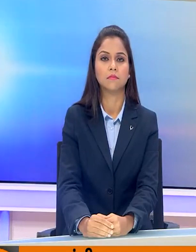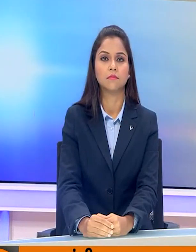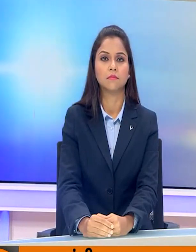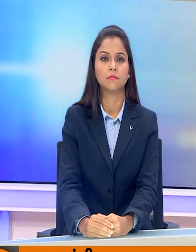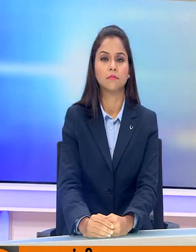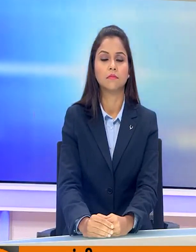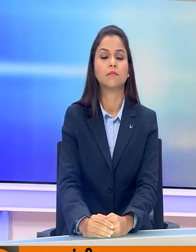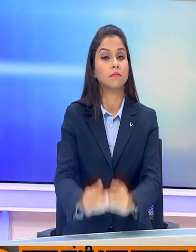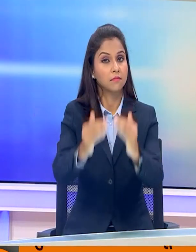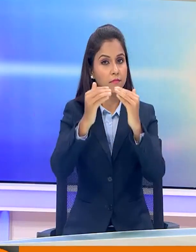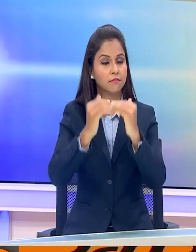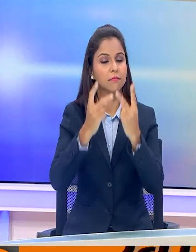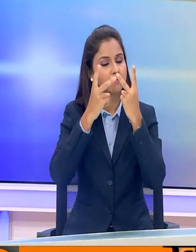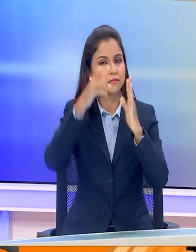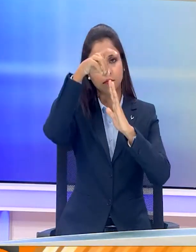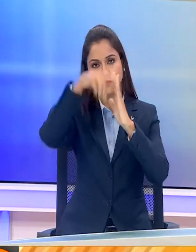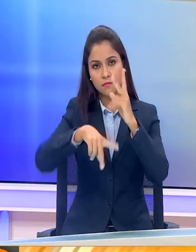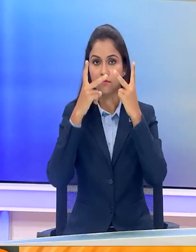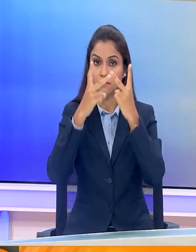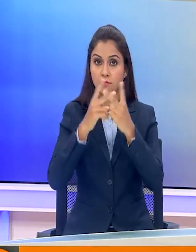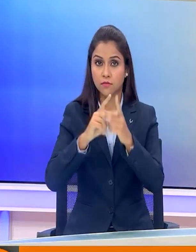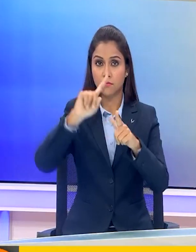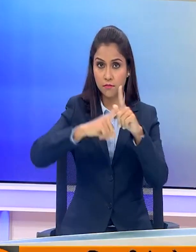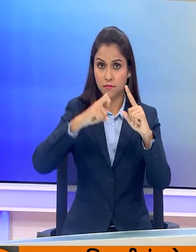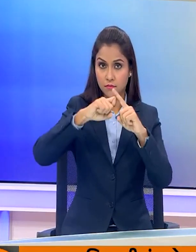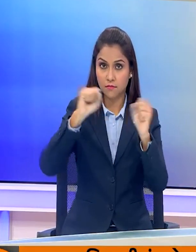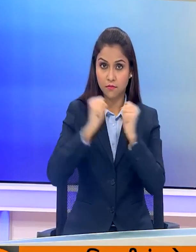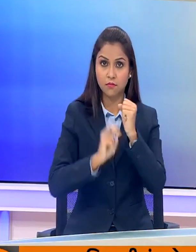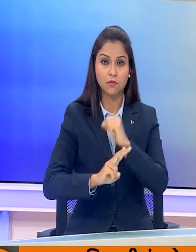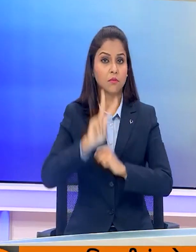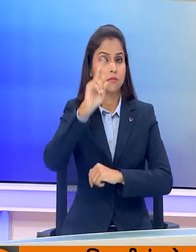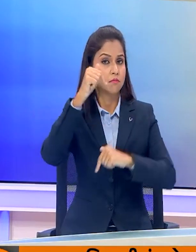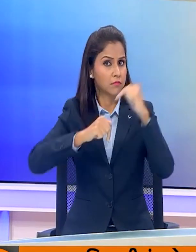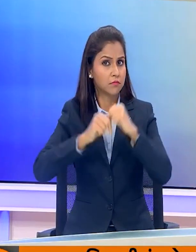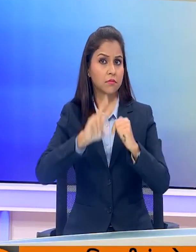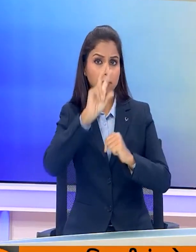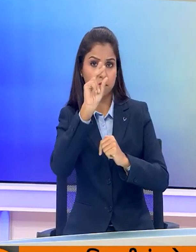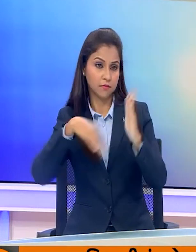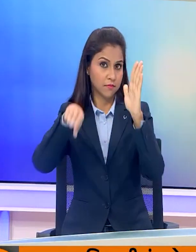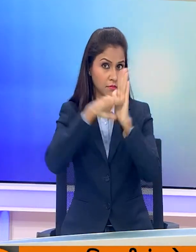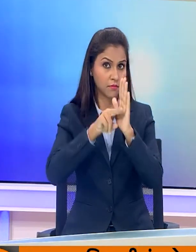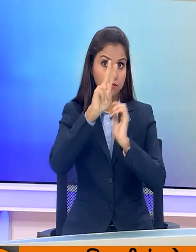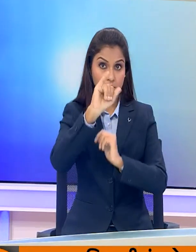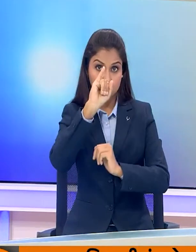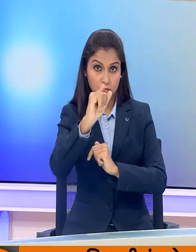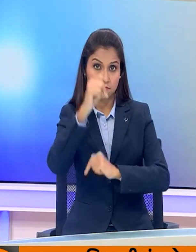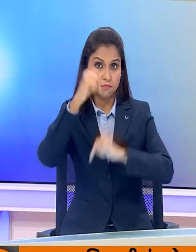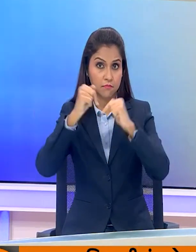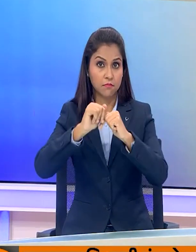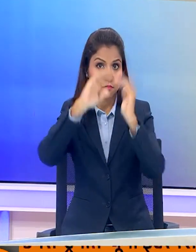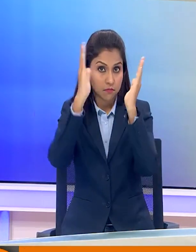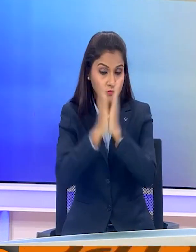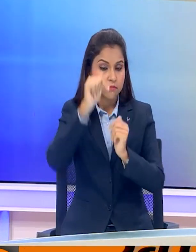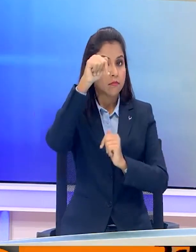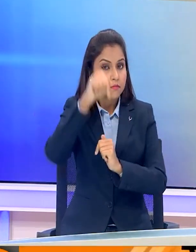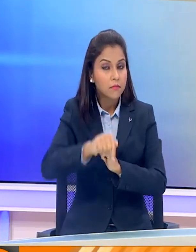और आईए अब खबरों को विस्तार से देखते हैं जमू कश्मीर विधानसभा चुनाओ के दूसरे चलड के लिए 26 विधानसभा सीटों पर